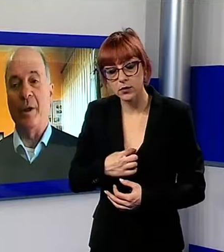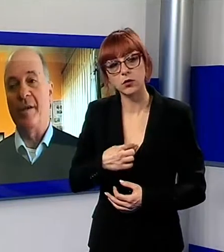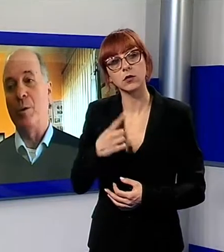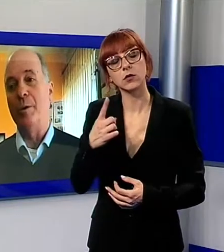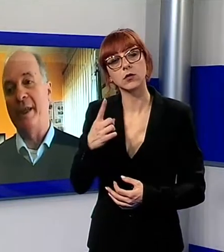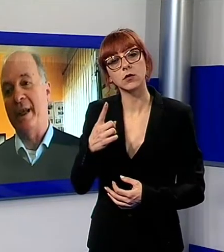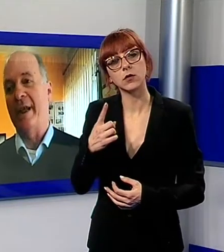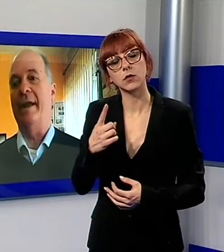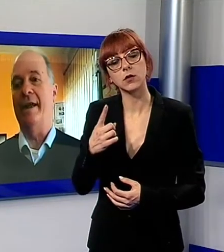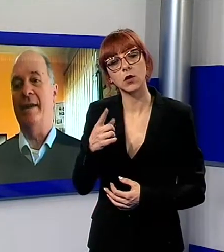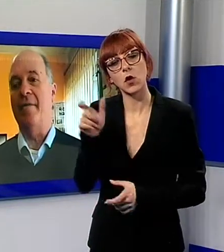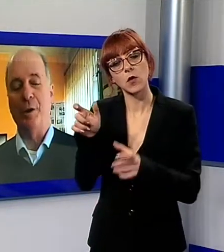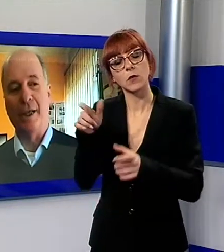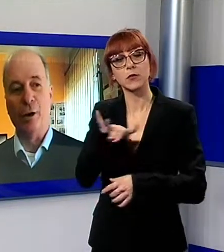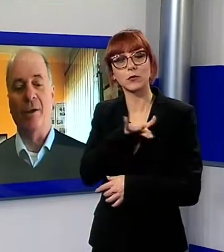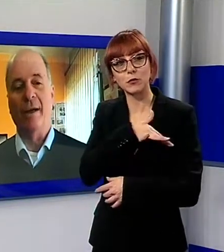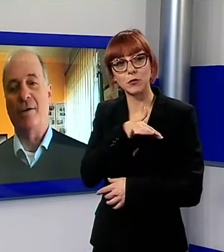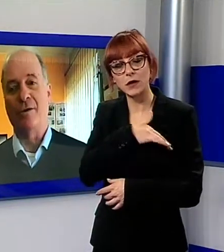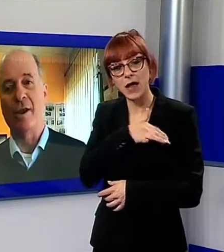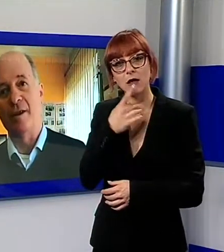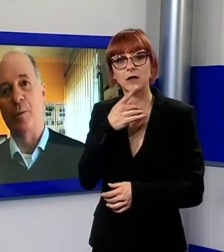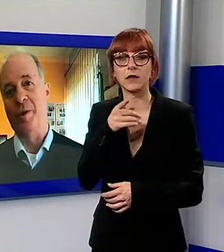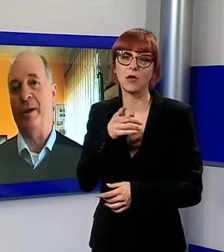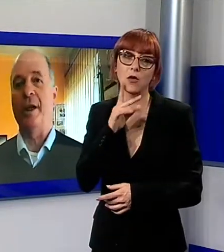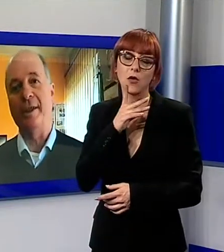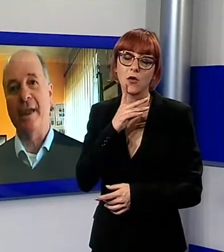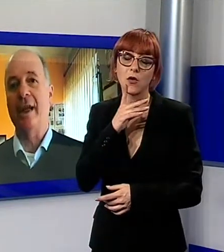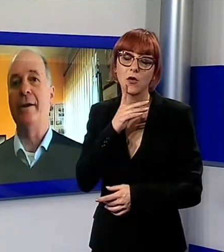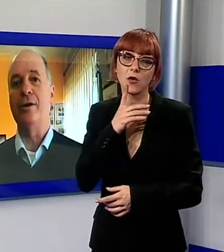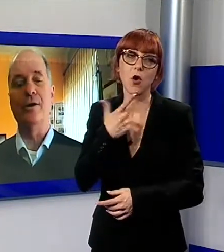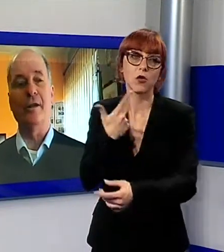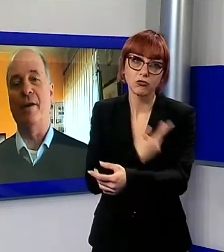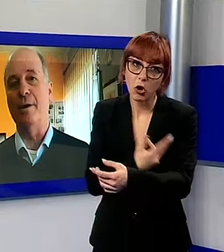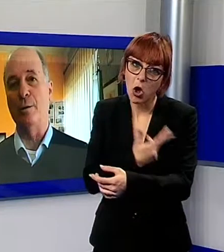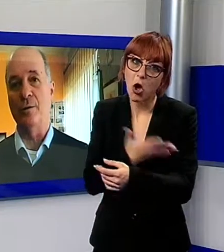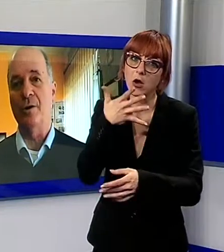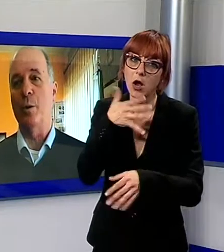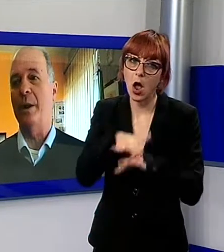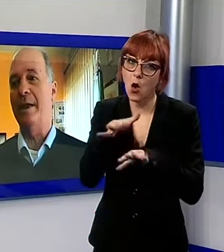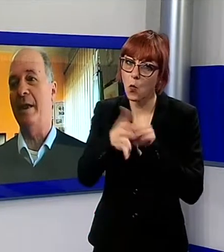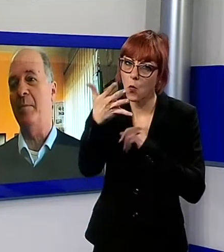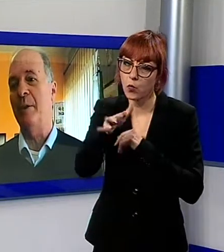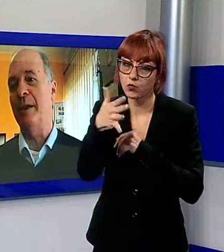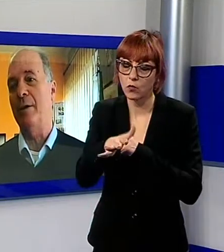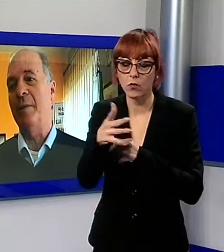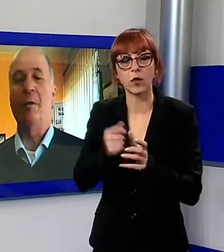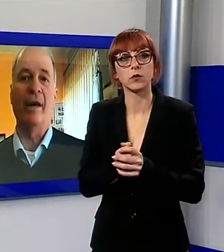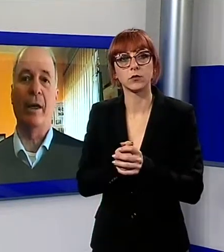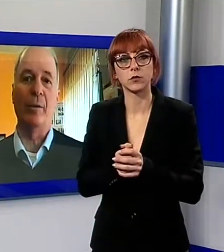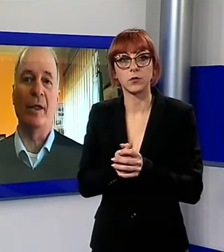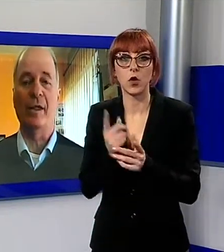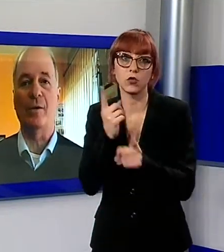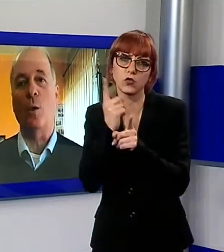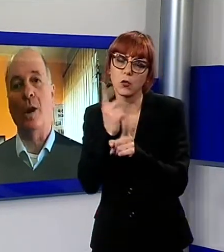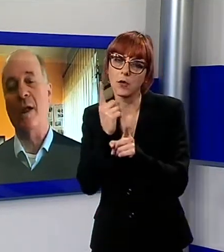questi alunni che si avvicinano a sostanze stupefacenti, ne fanno uso. dobbiamo